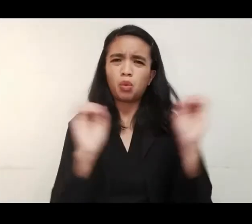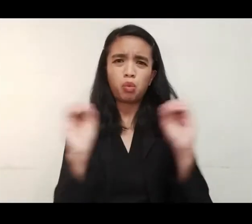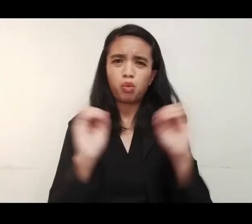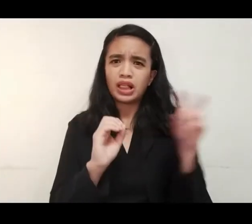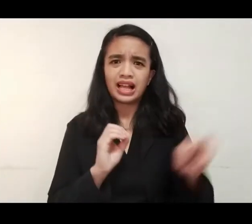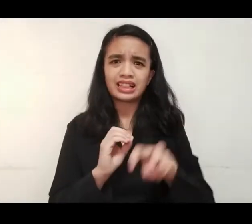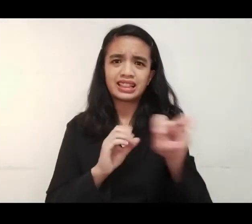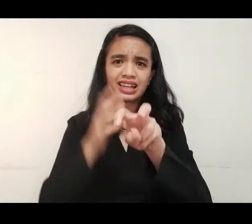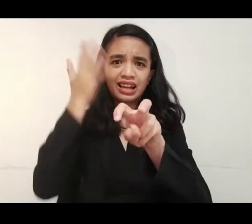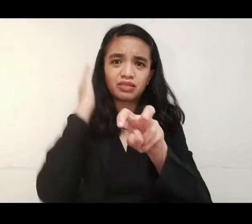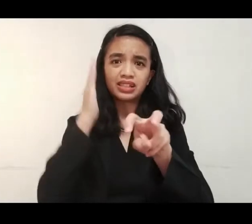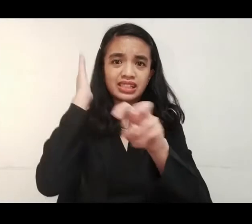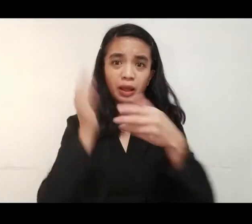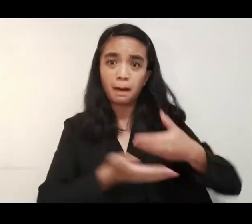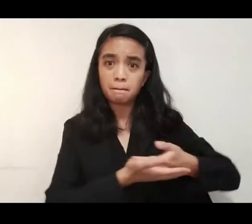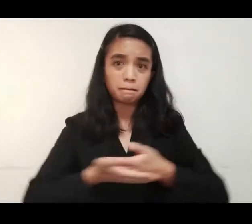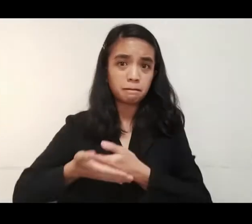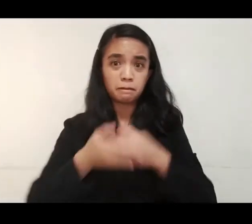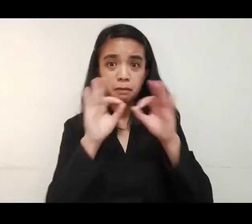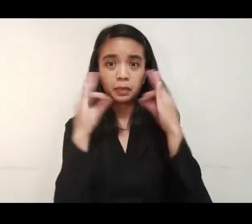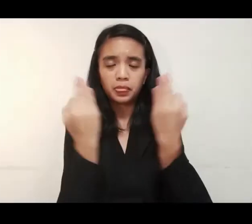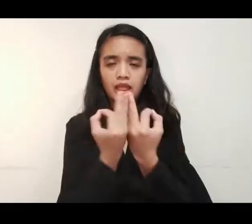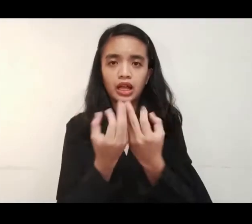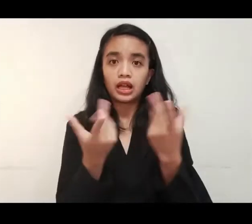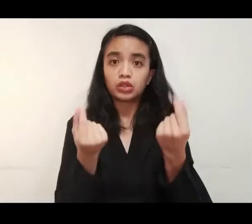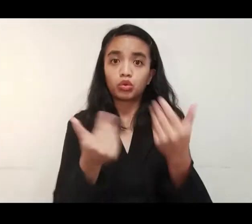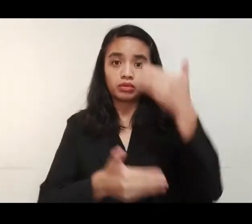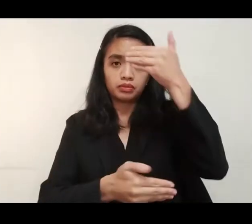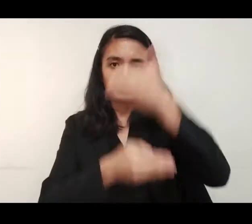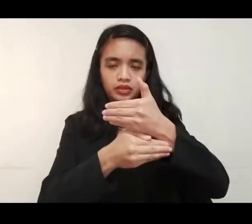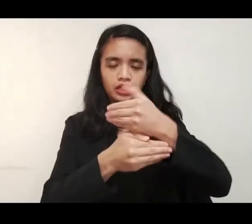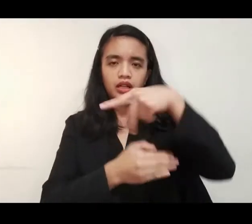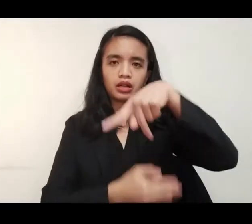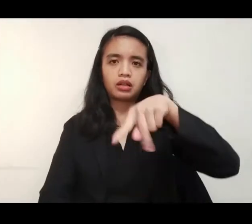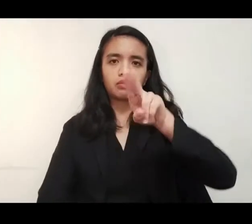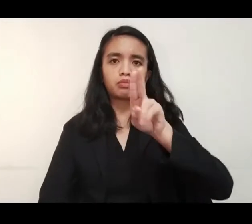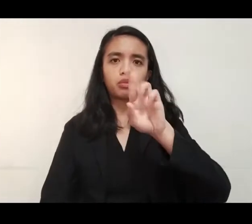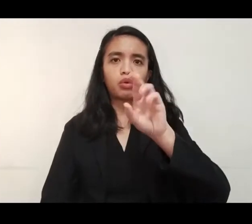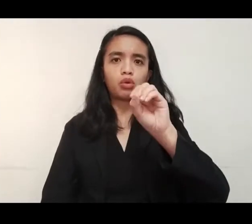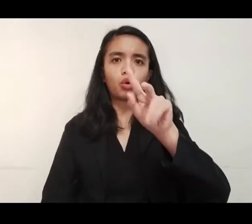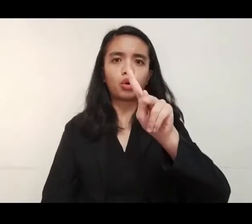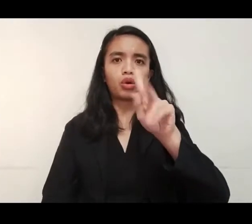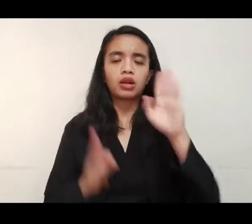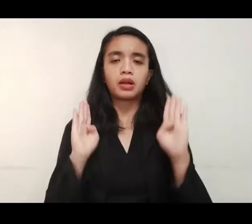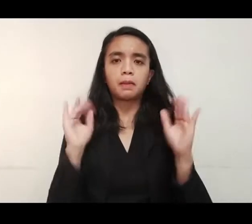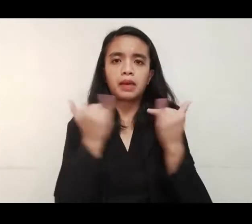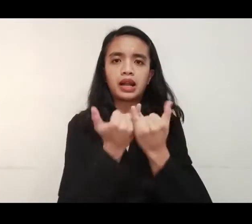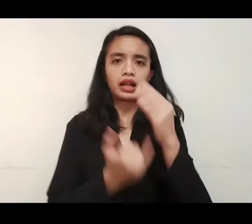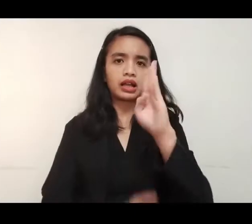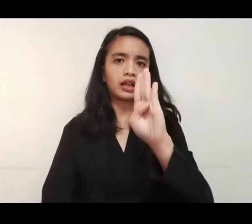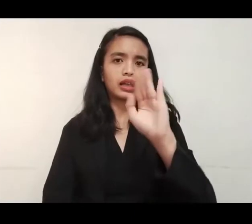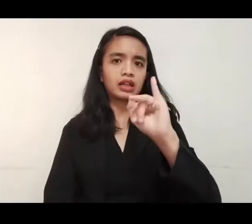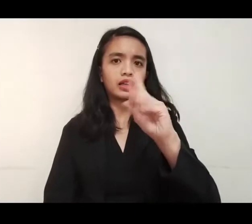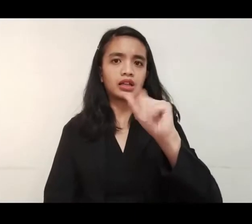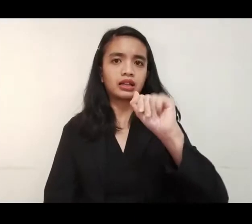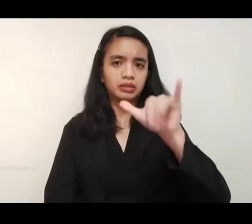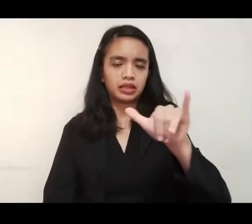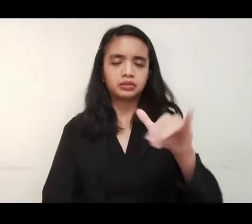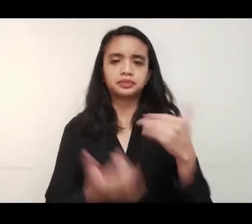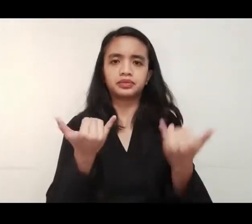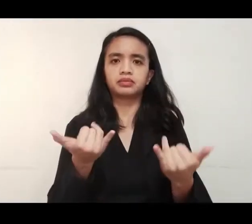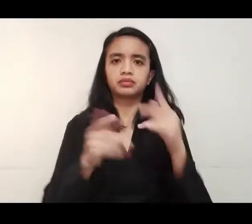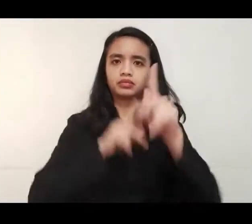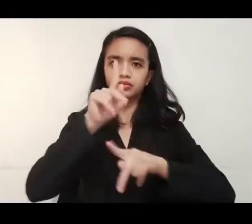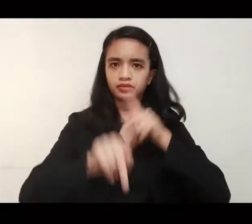history ang kaanak ng sanggol. Nagpatupad na ng lockdown sa dalawang purok sa barangay Biday. Hahatira ng ayuda ang mga residente sa lugar.